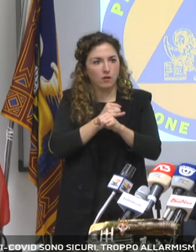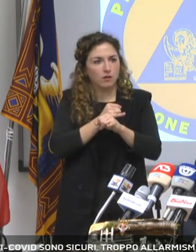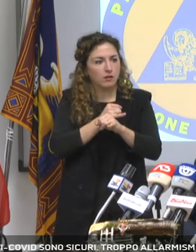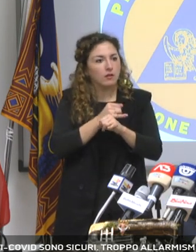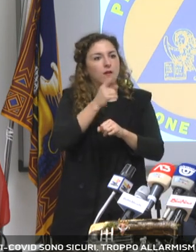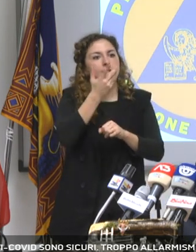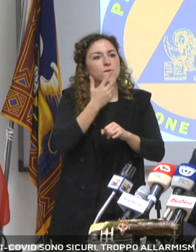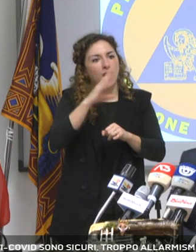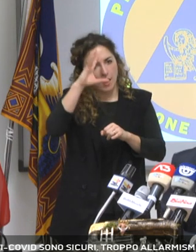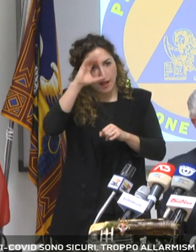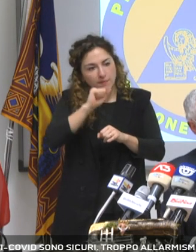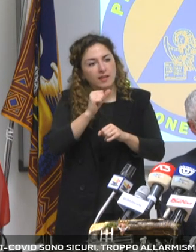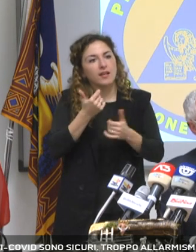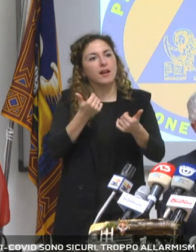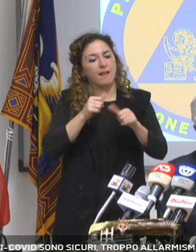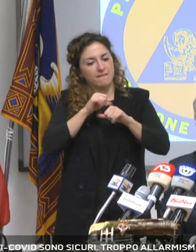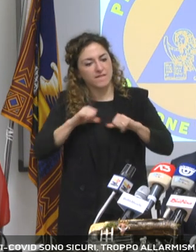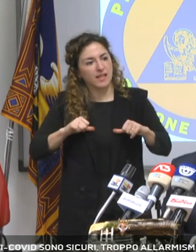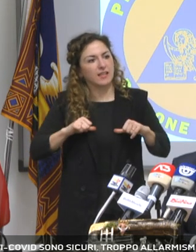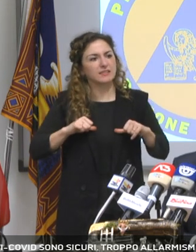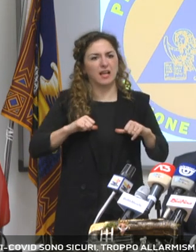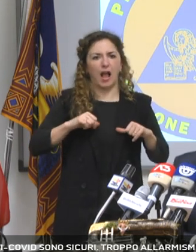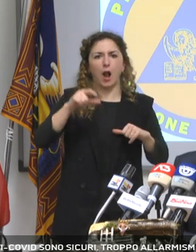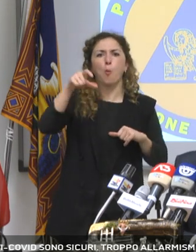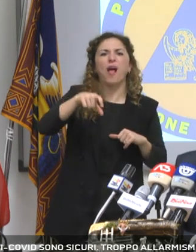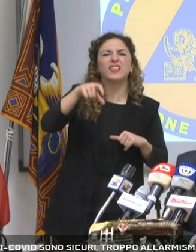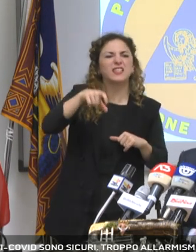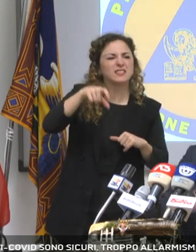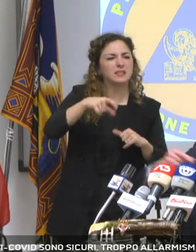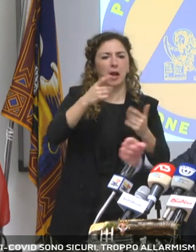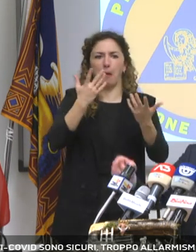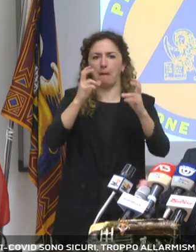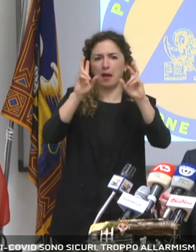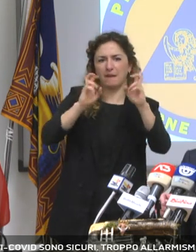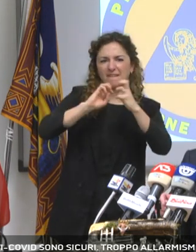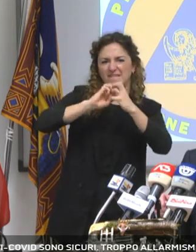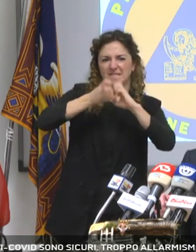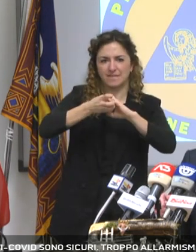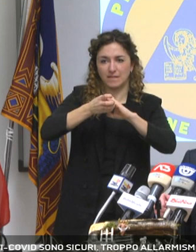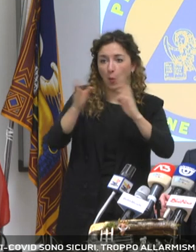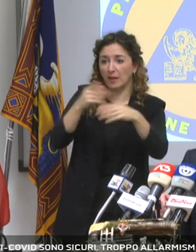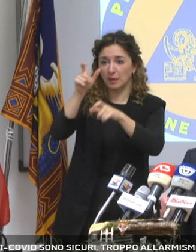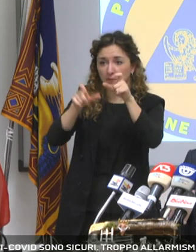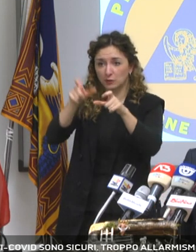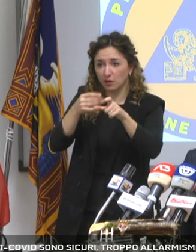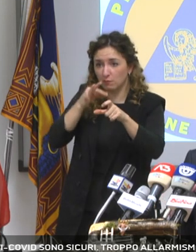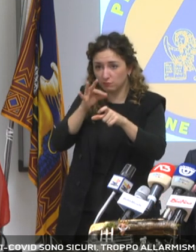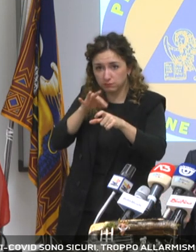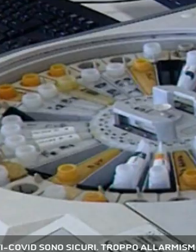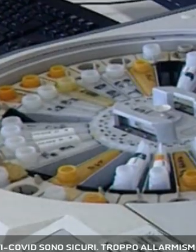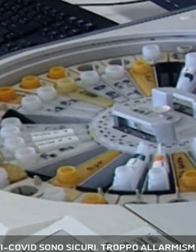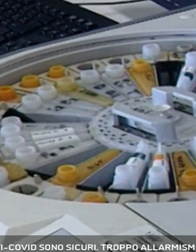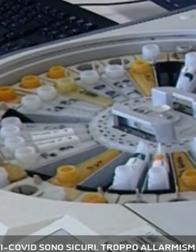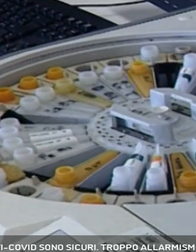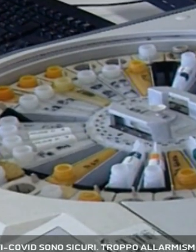qualcosa della fisica quantistica, del bosone o del gravitone, fa parlare la gente della strada? Ma qua parlano